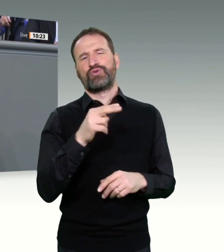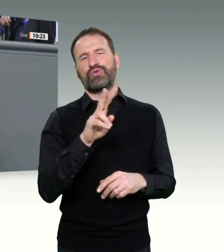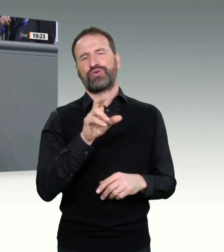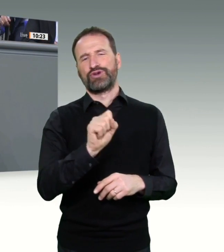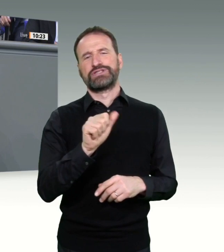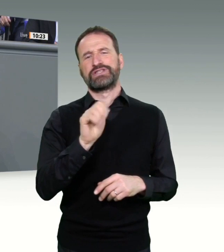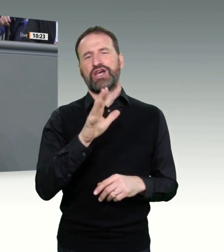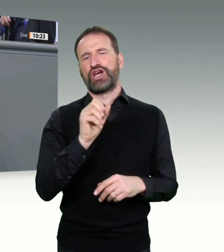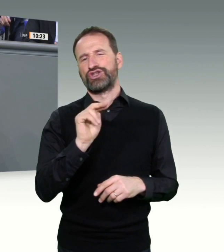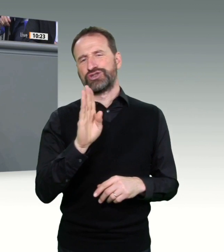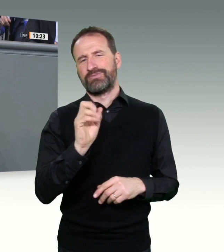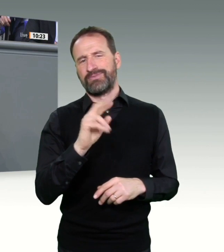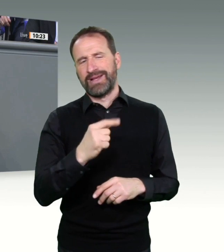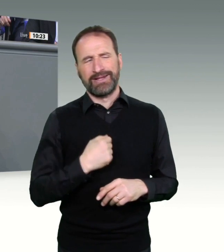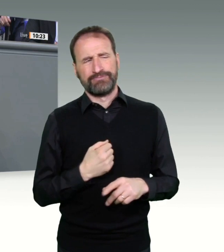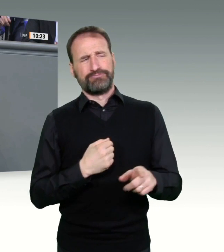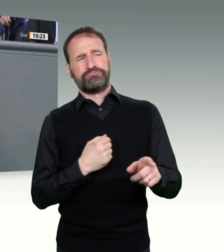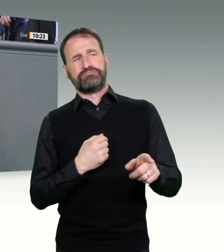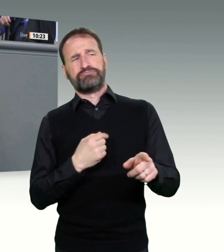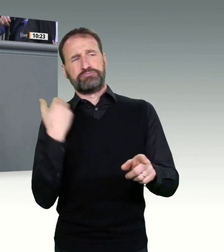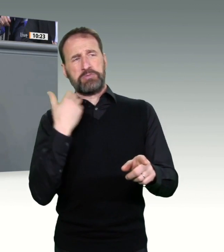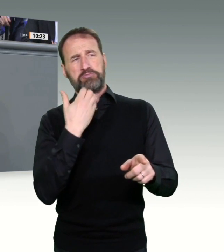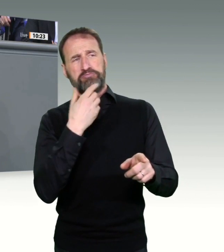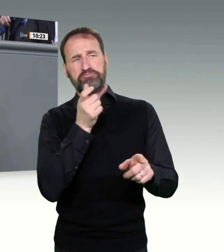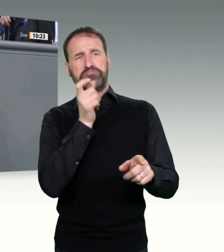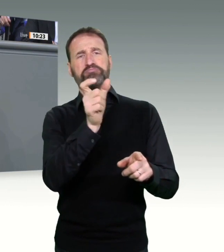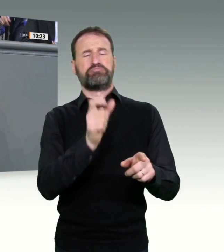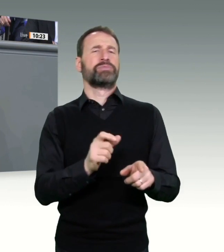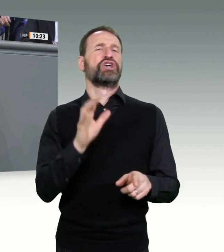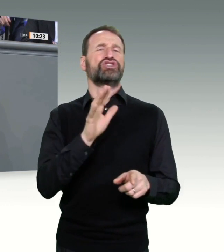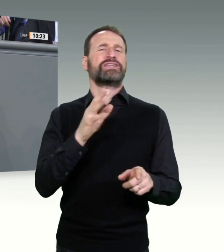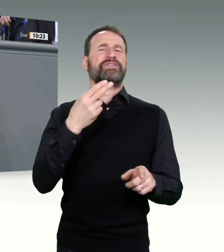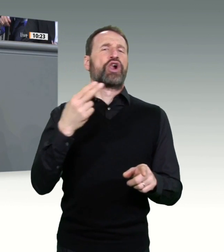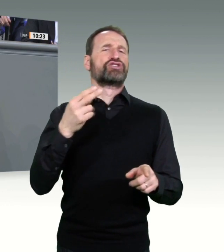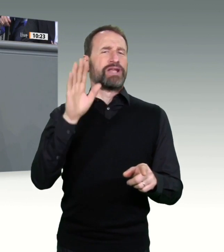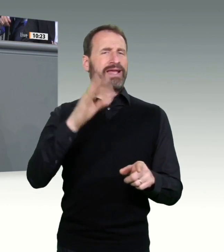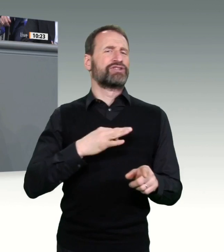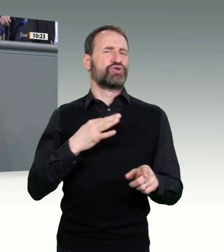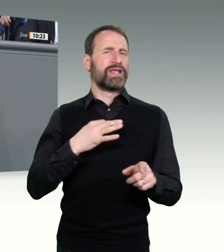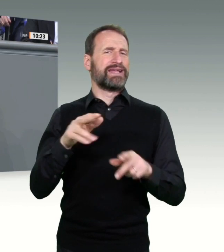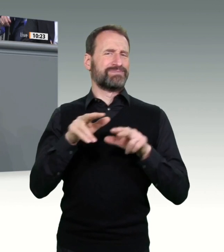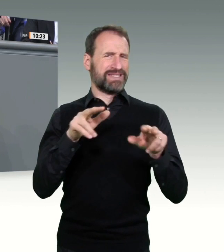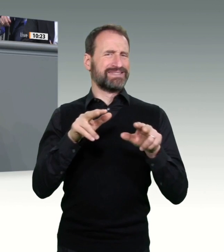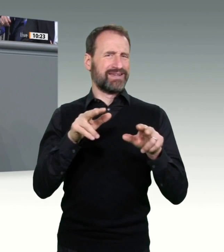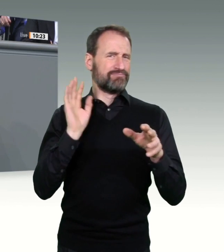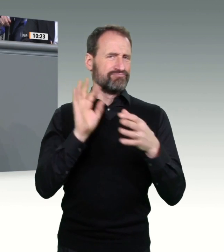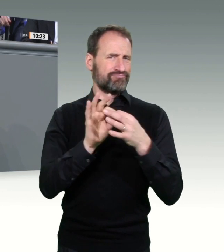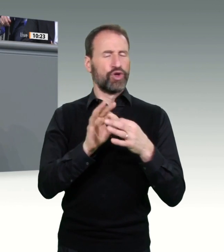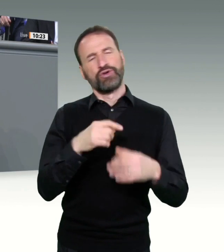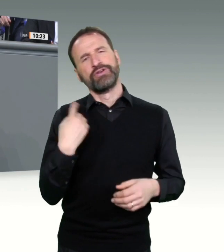Gesundheitsminister beziehen darf und wir wissen als Union natürlich, dass wir in Schleswig-Holstein auch mit in der Miete